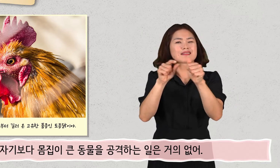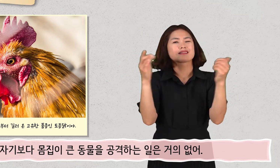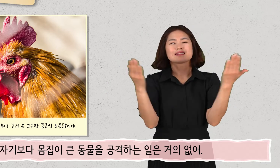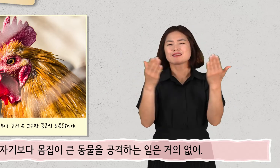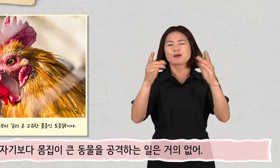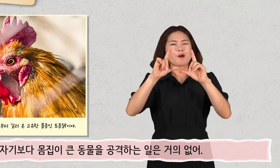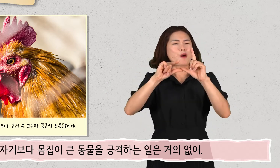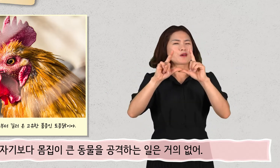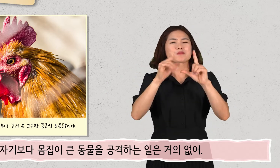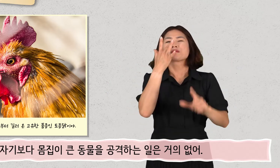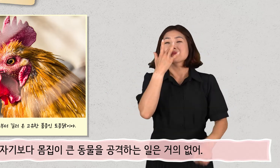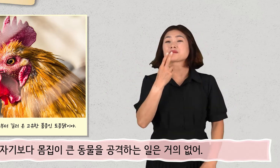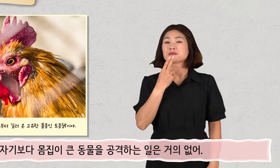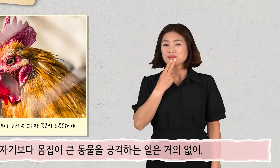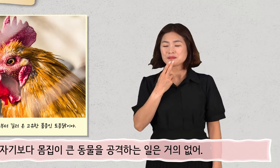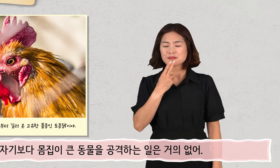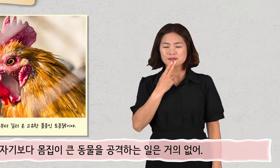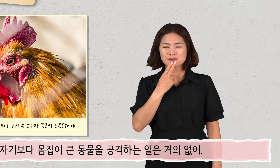없어.